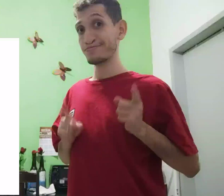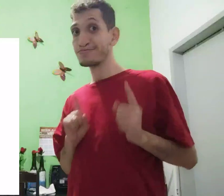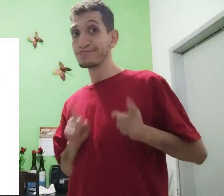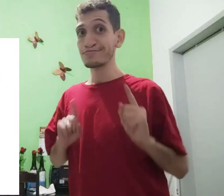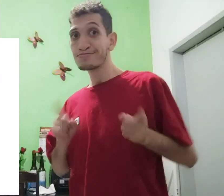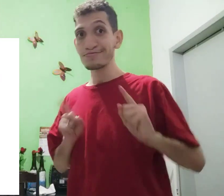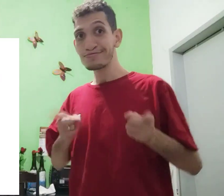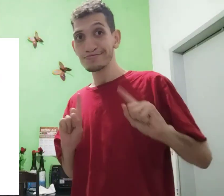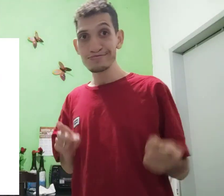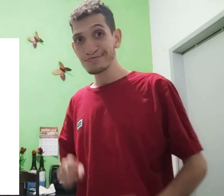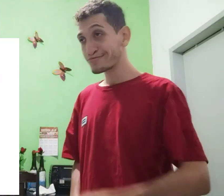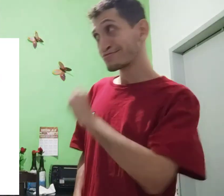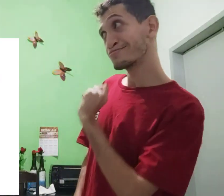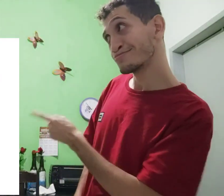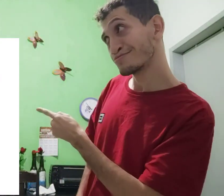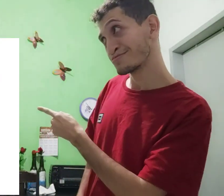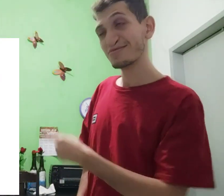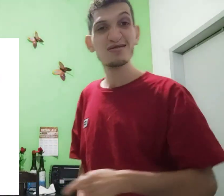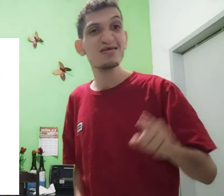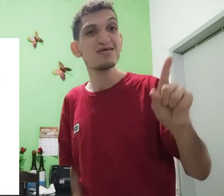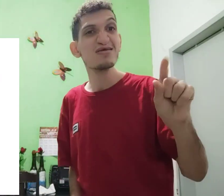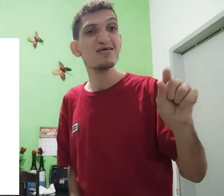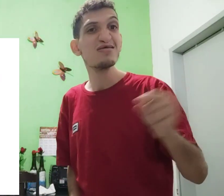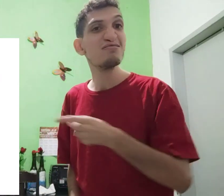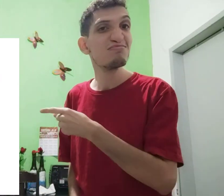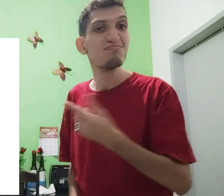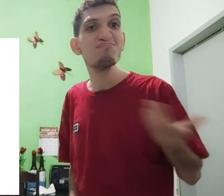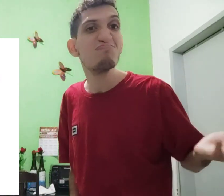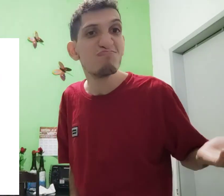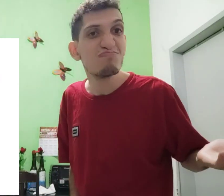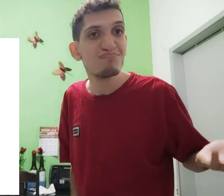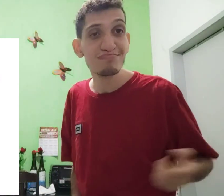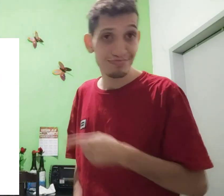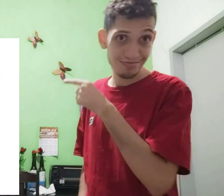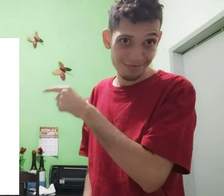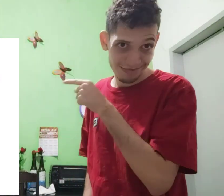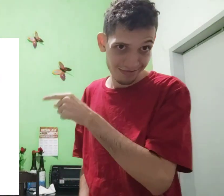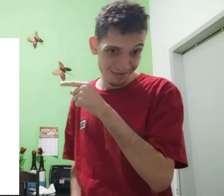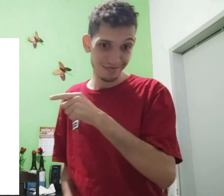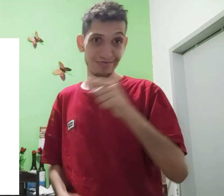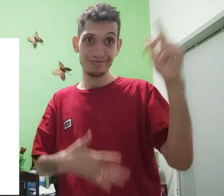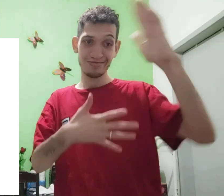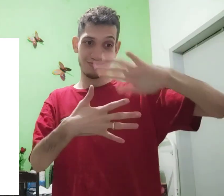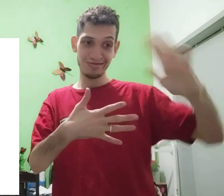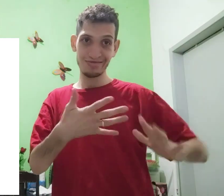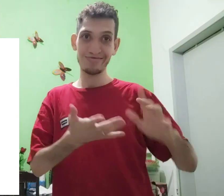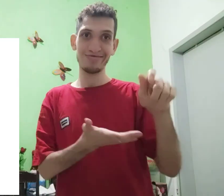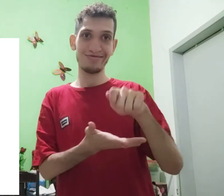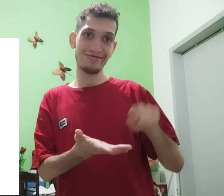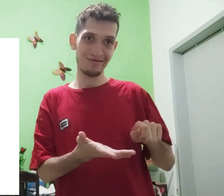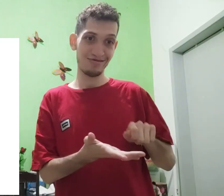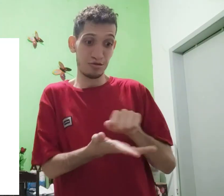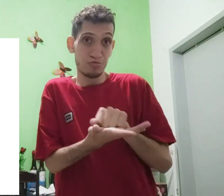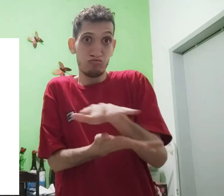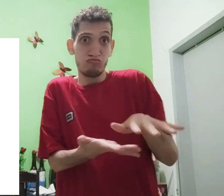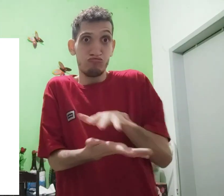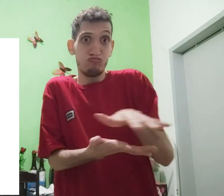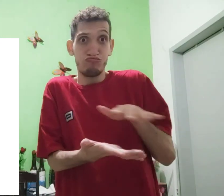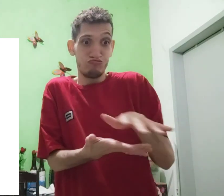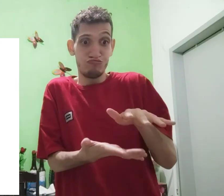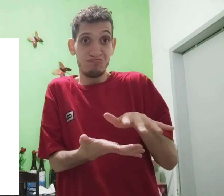No vídeo, Carlos crita com camisa vermelha e um cômodo pensado mostrando uma cota. Nessa cota,